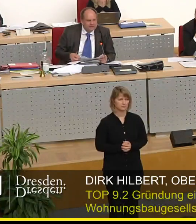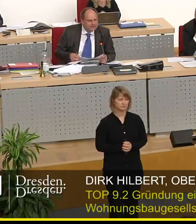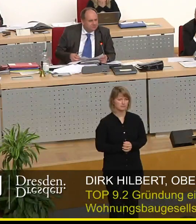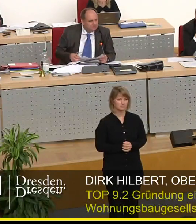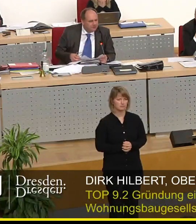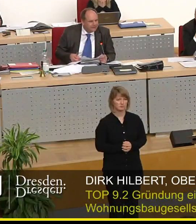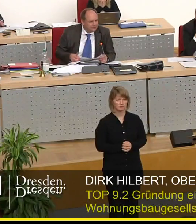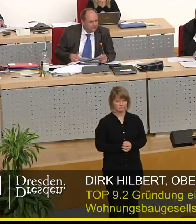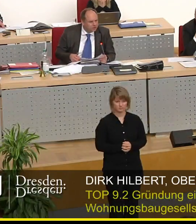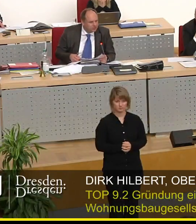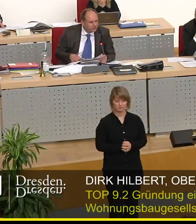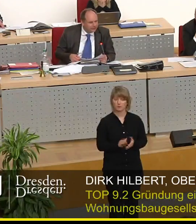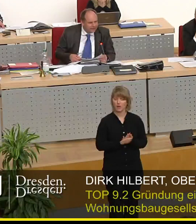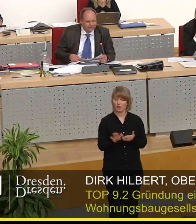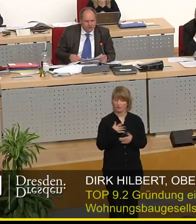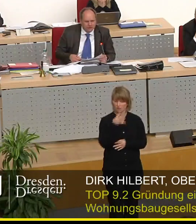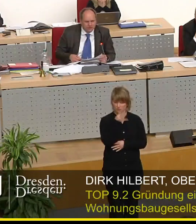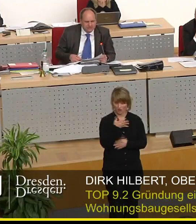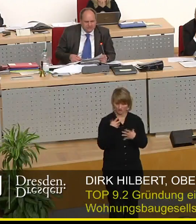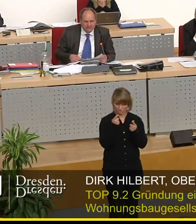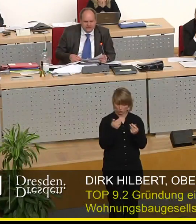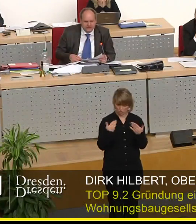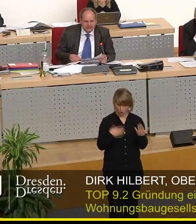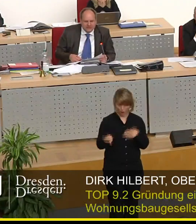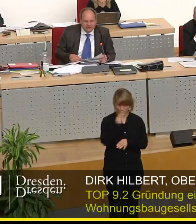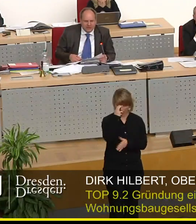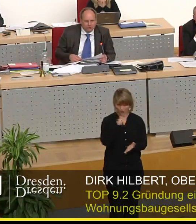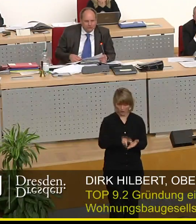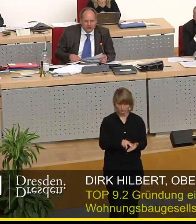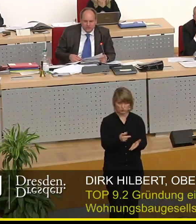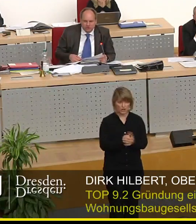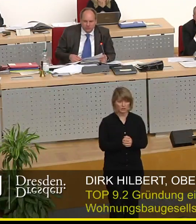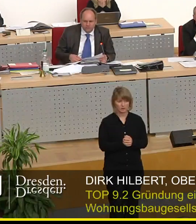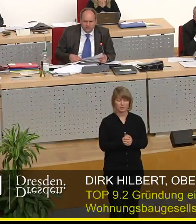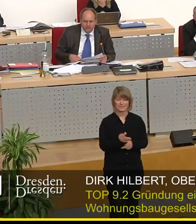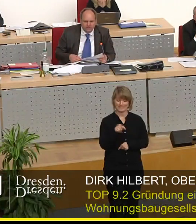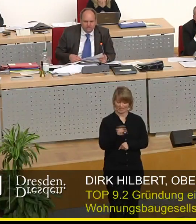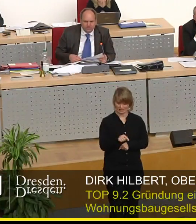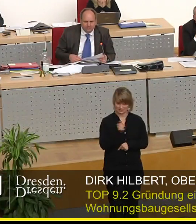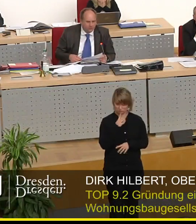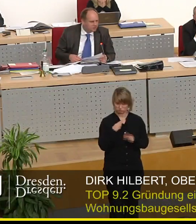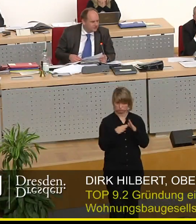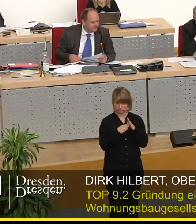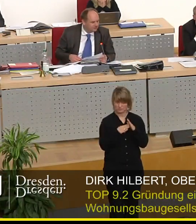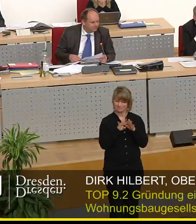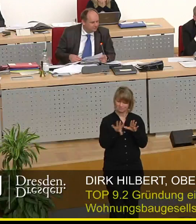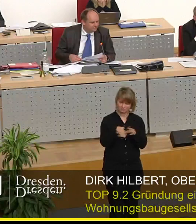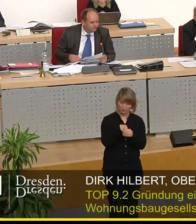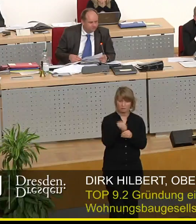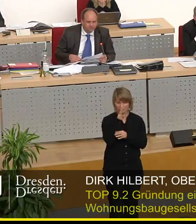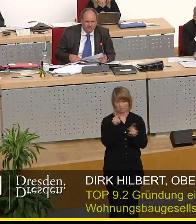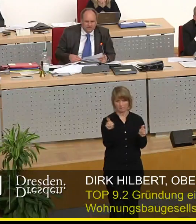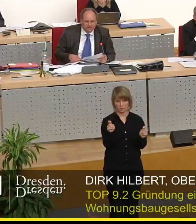sind sie mit meinem Vorschlag einverstanden dass wir jetzt die Auszeit kombinieren mit der Pausenzeit